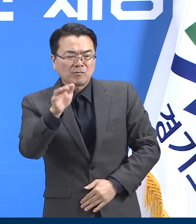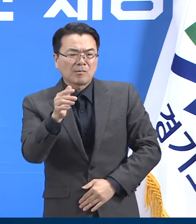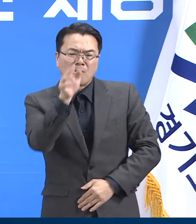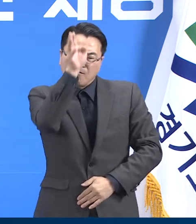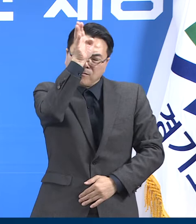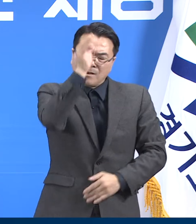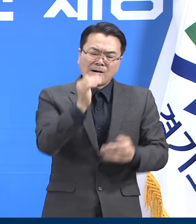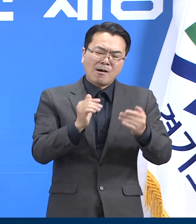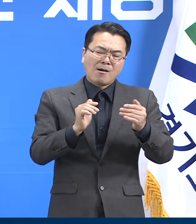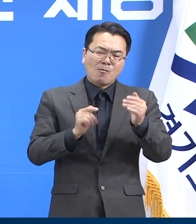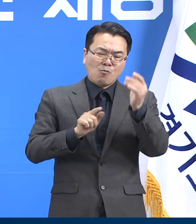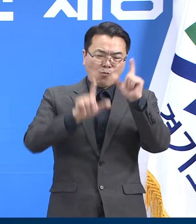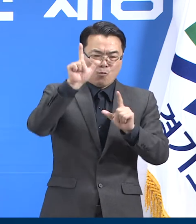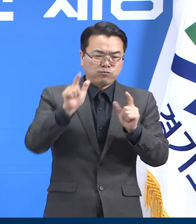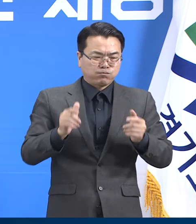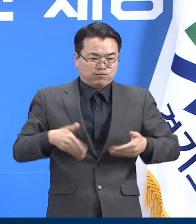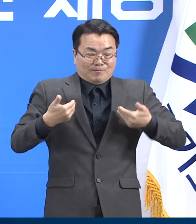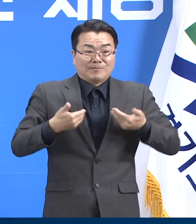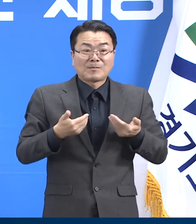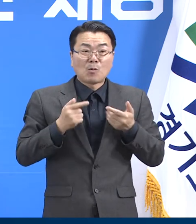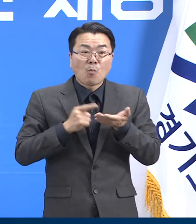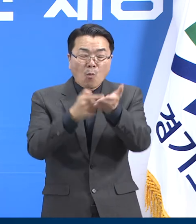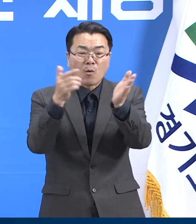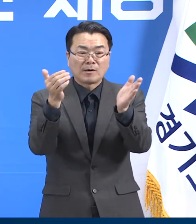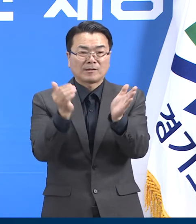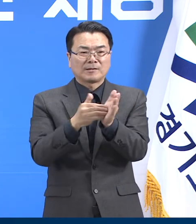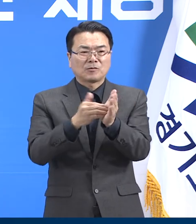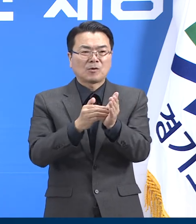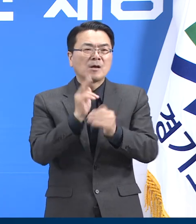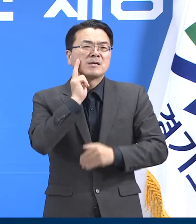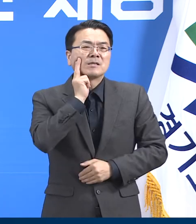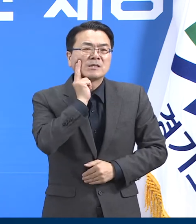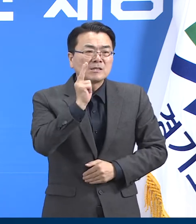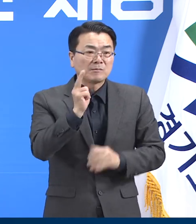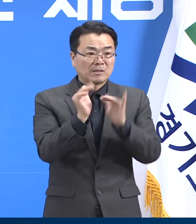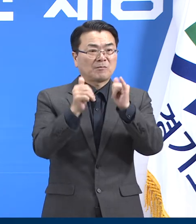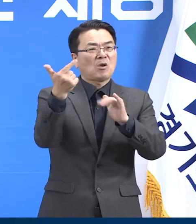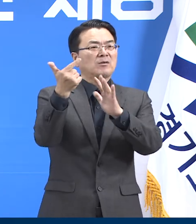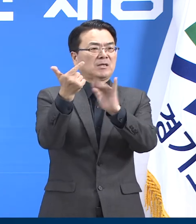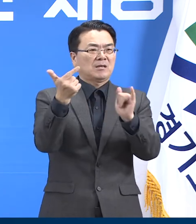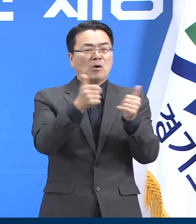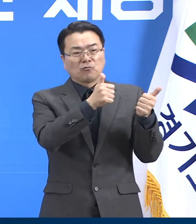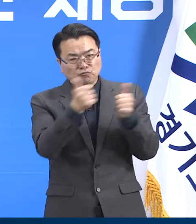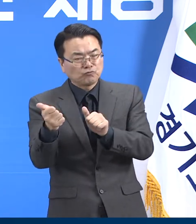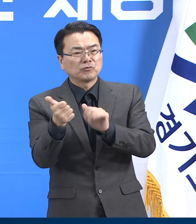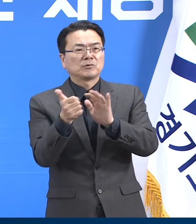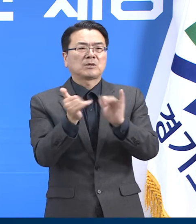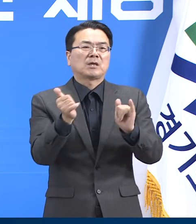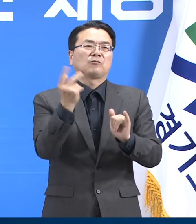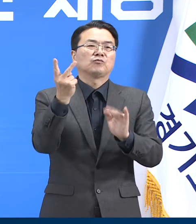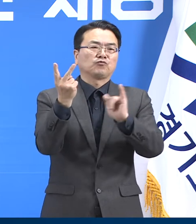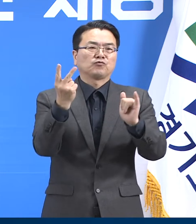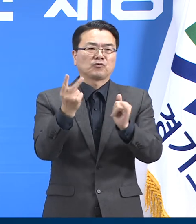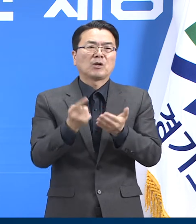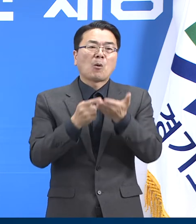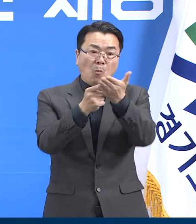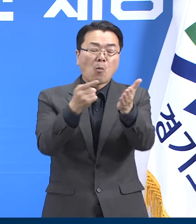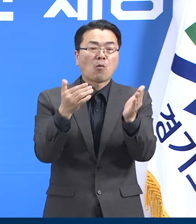대부분은 경증 사례이며 중환자 실기분 등 중증 사례는 6건 사망 사례는 총 2건 보고되었습니다.